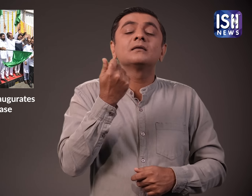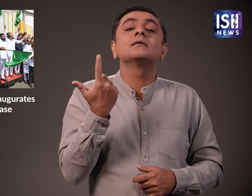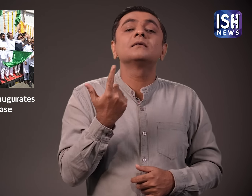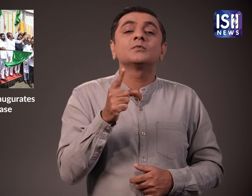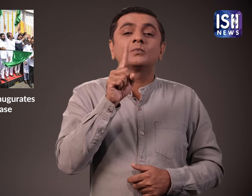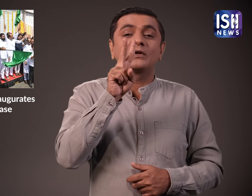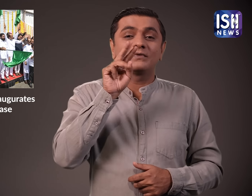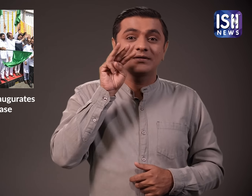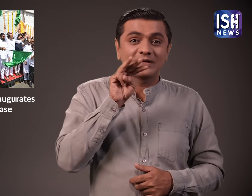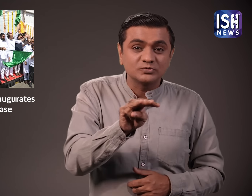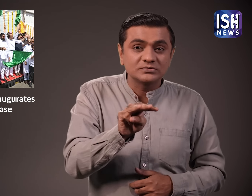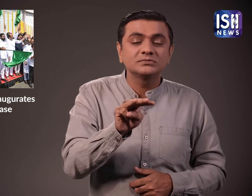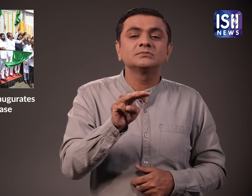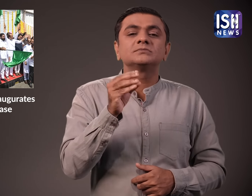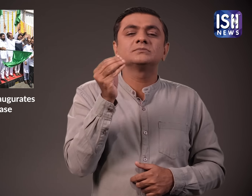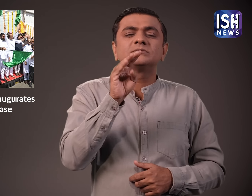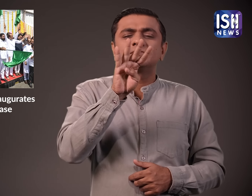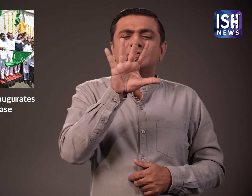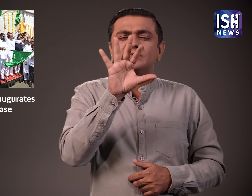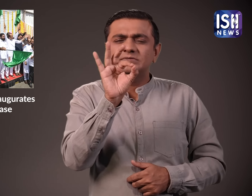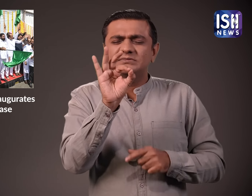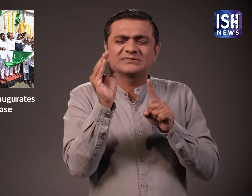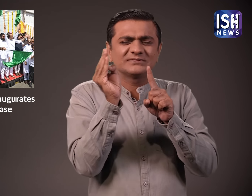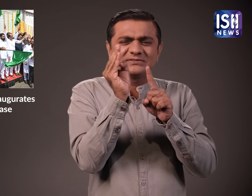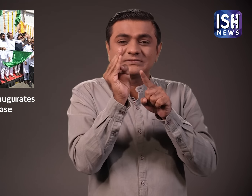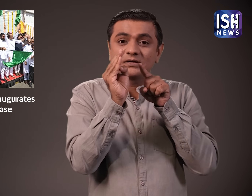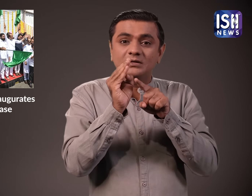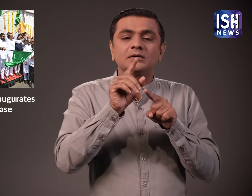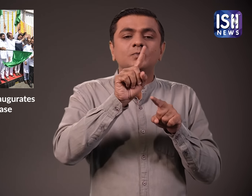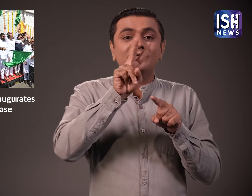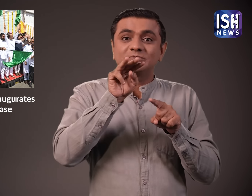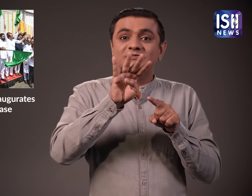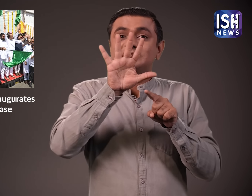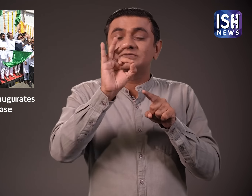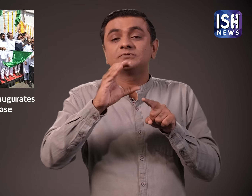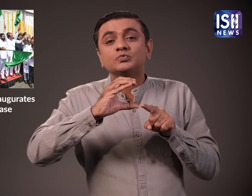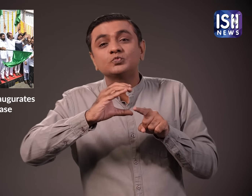है इस परियोजना की लागत लगभग 12,450 करोड रुपे है